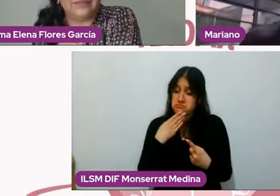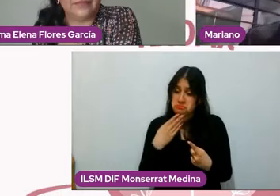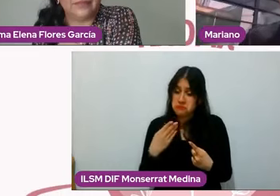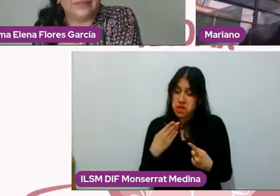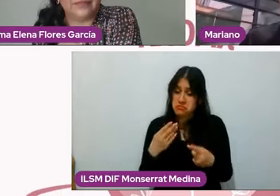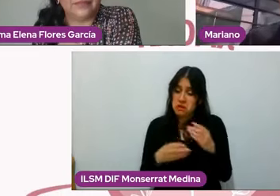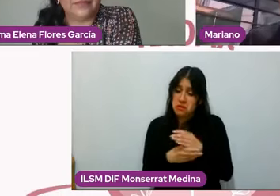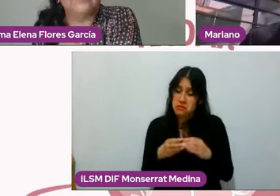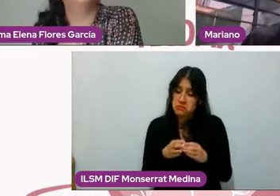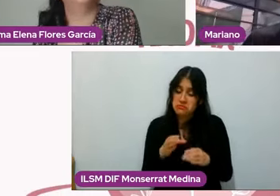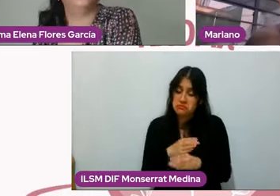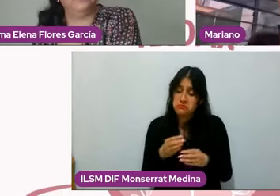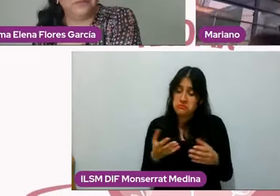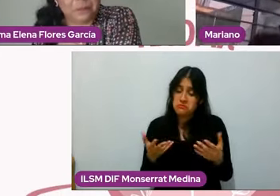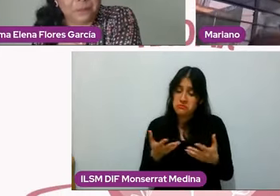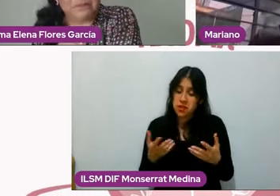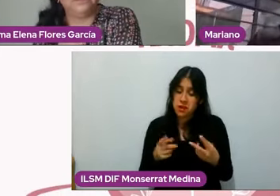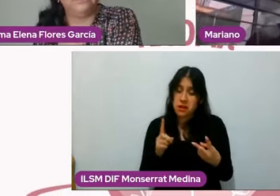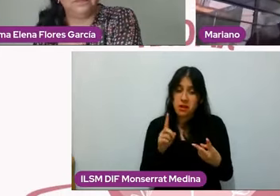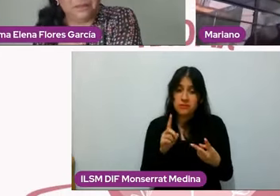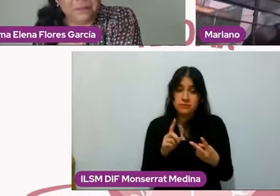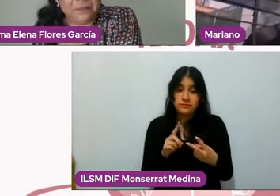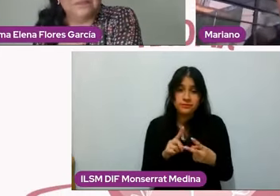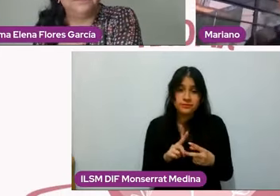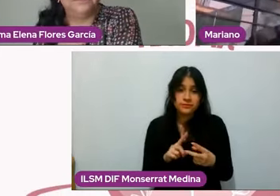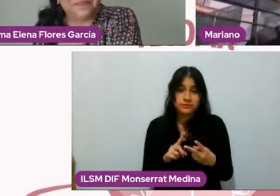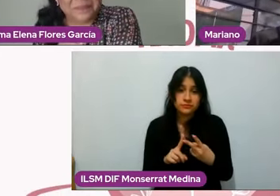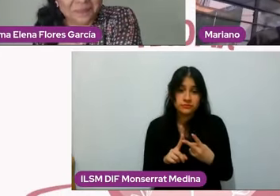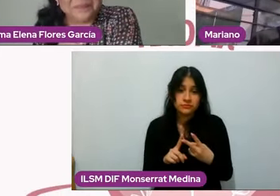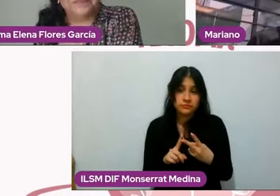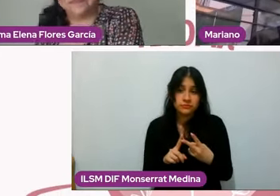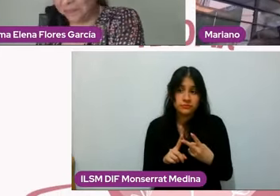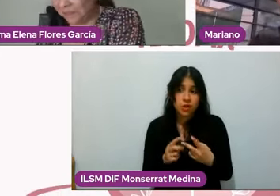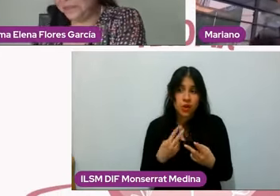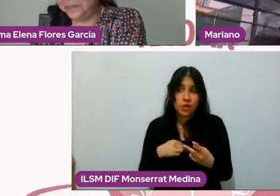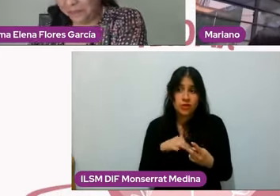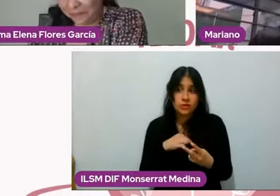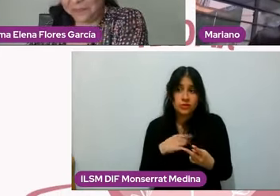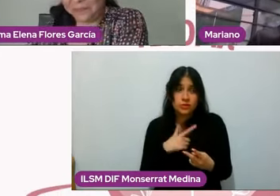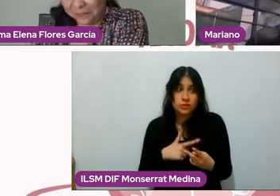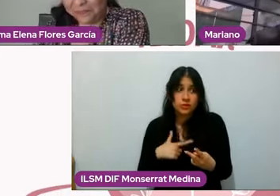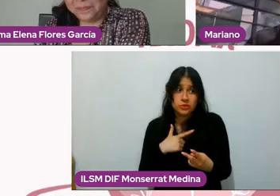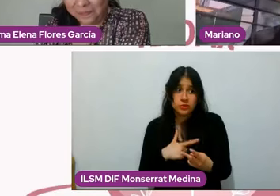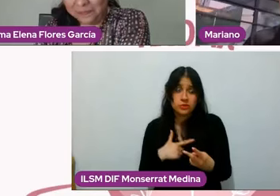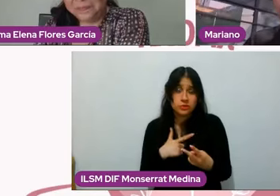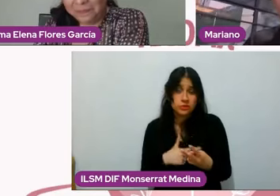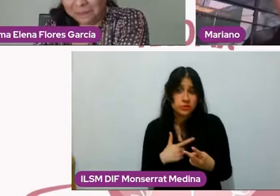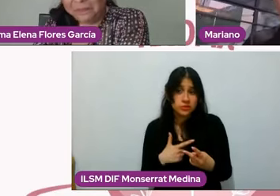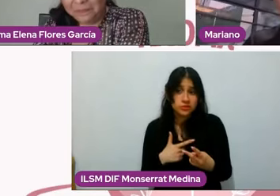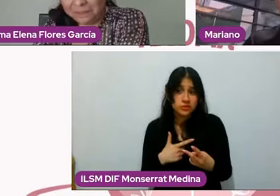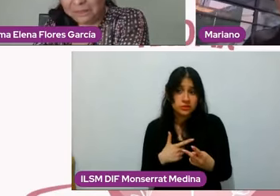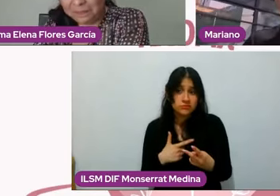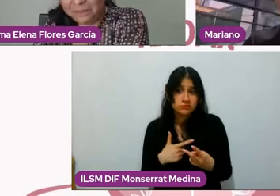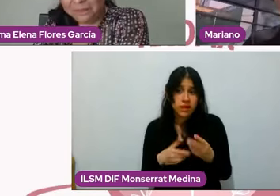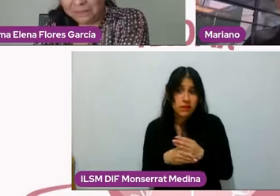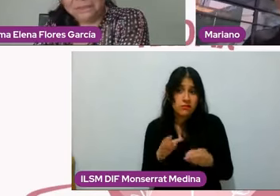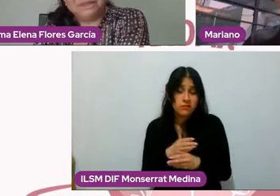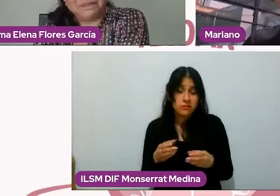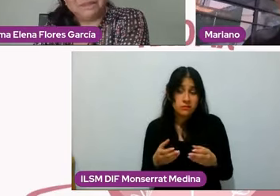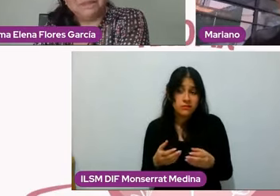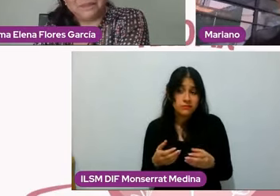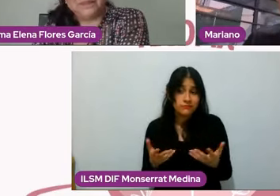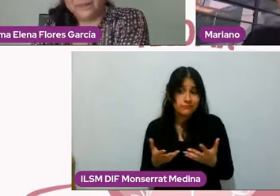satisfechos usualmente no son sinónimos ni son los mismos caminos ¿no?